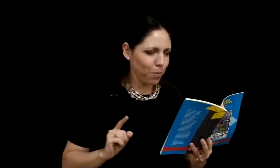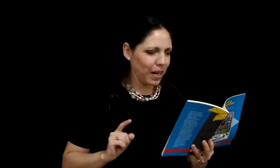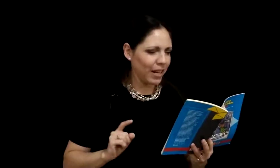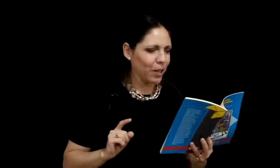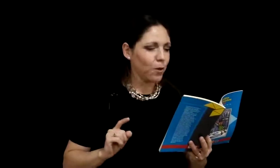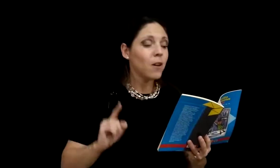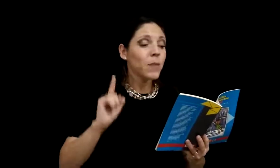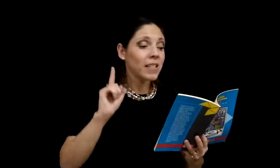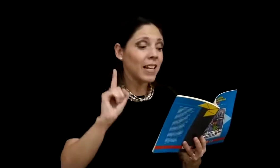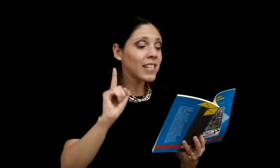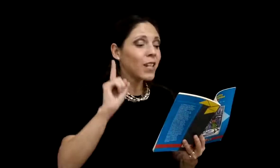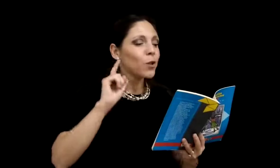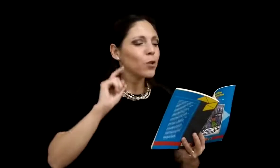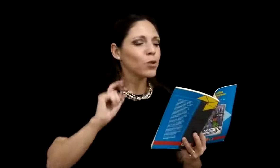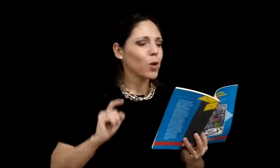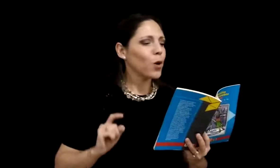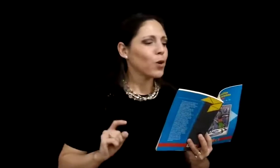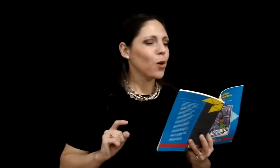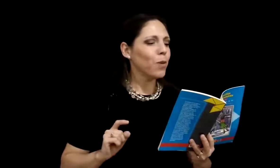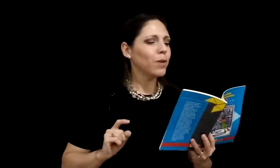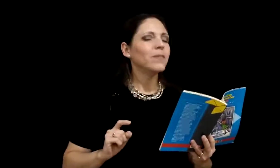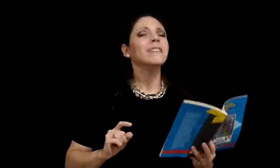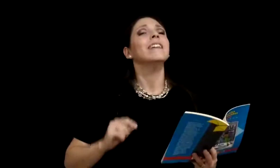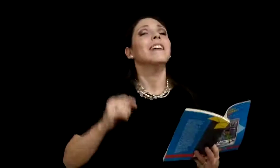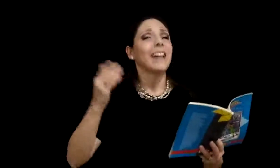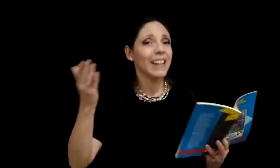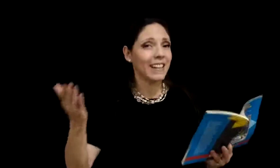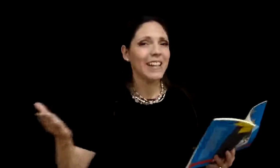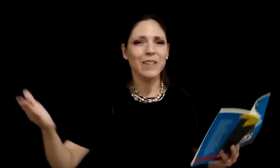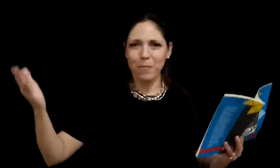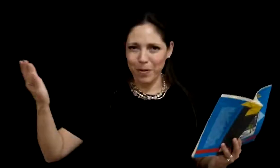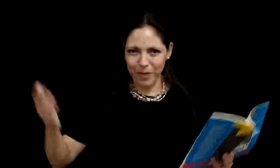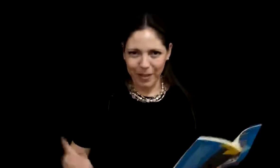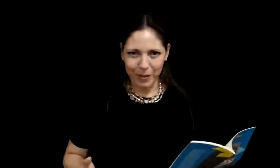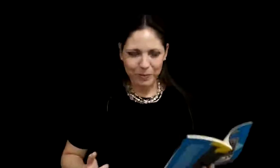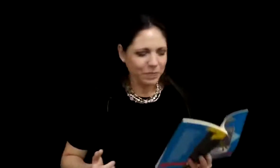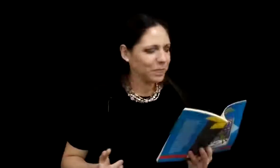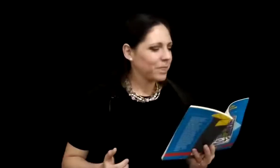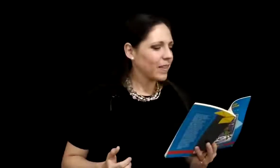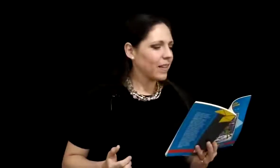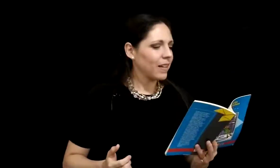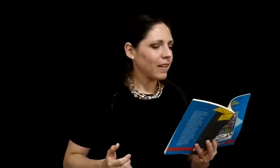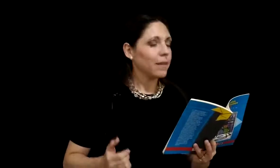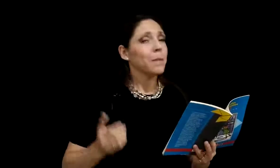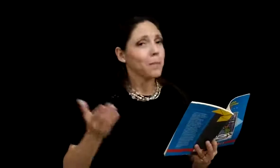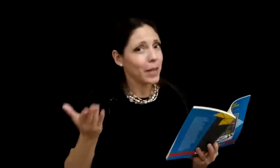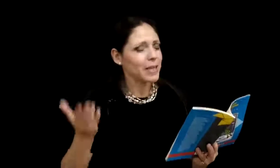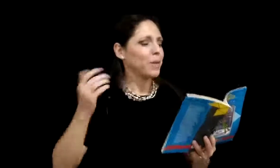paralelo, se les reconoció como el reino perfecto. ¿Ves